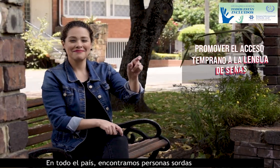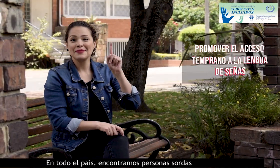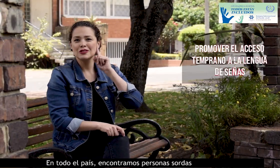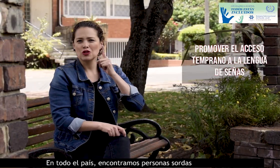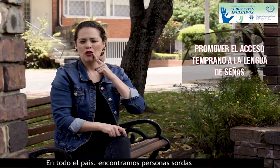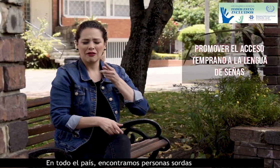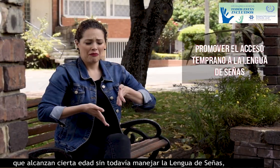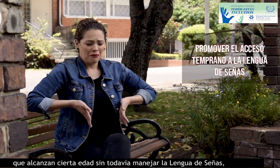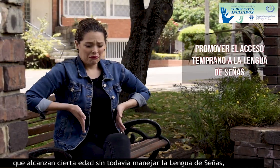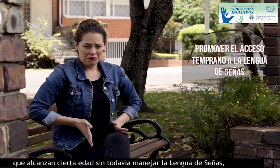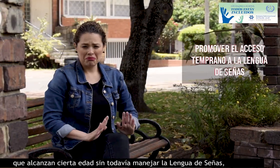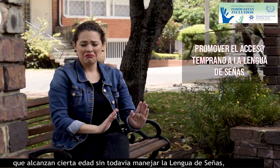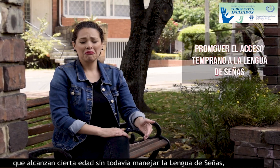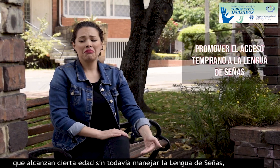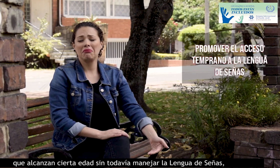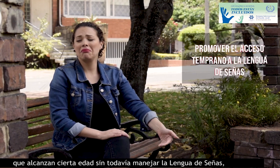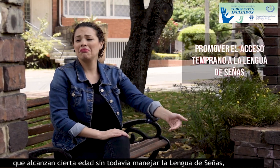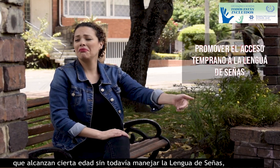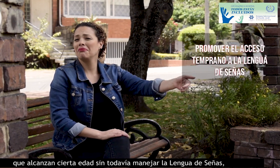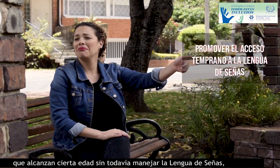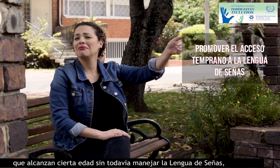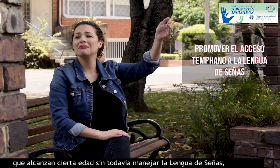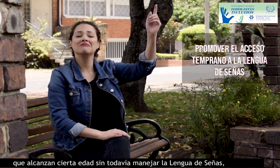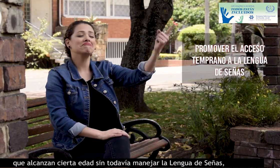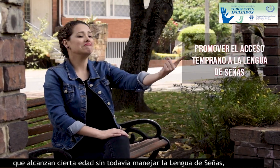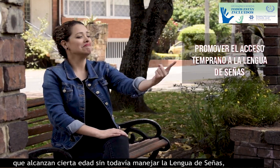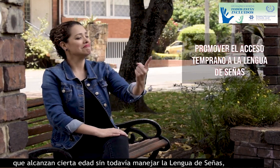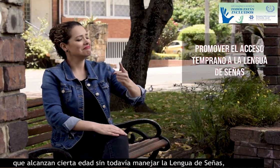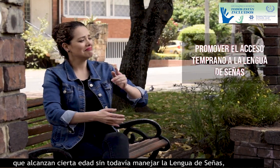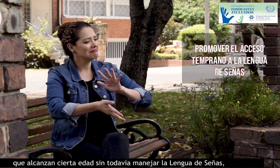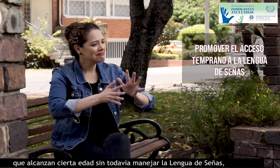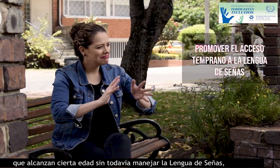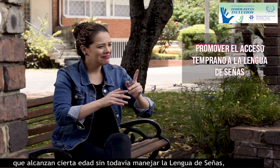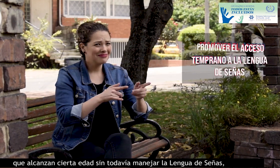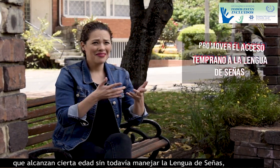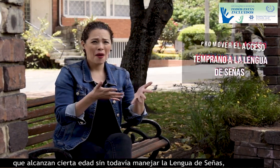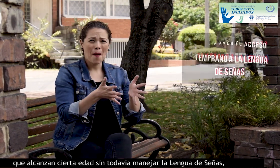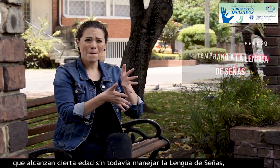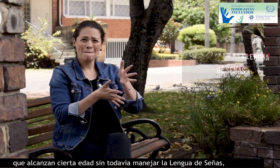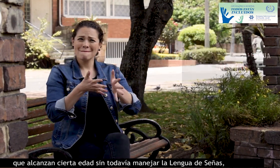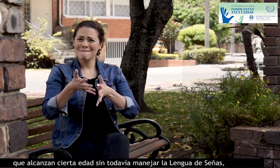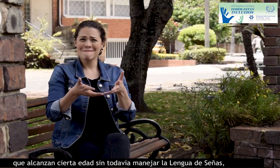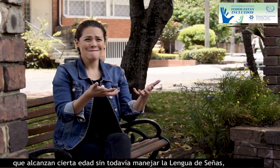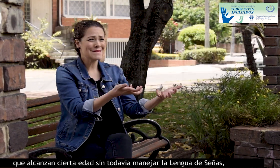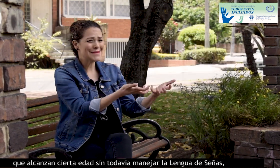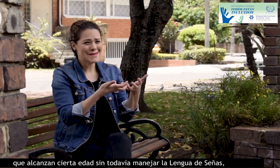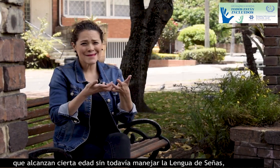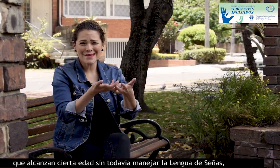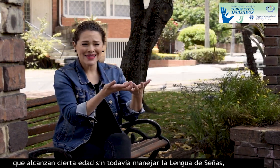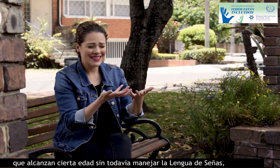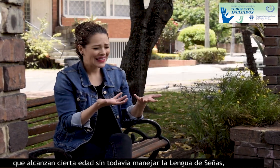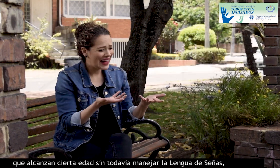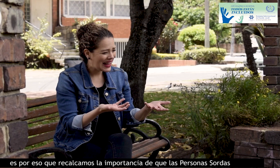En todo el país encontramos personas sordas que alcanzan cierta edad sin todavía manejar la lengua de señas.